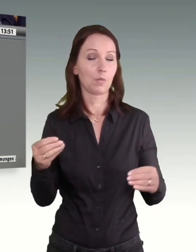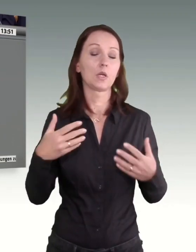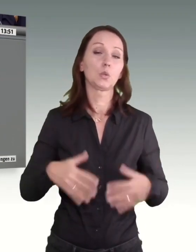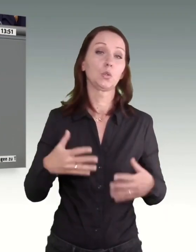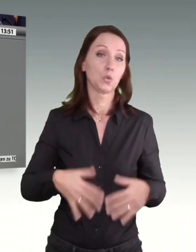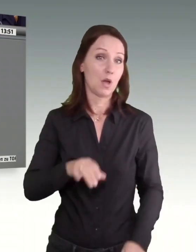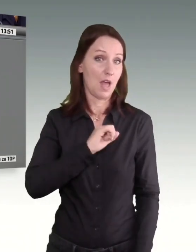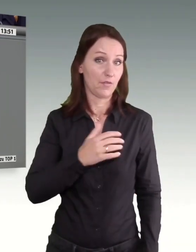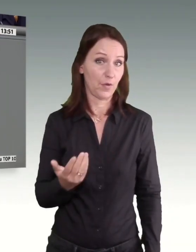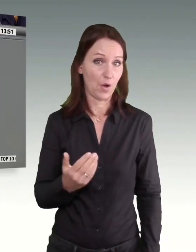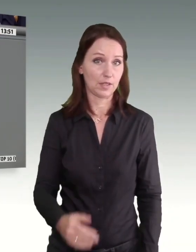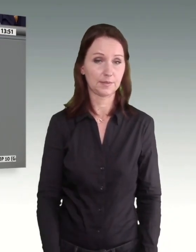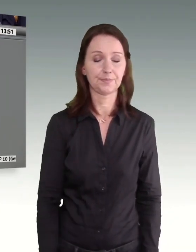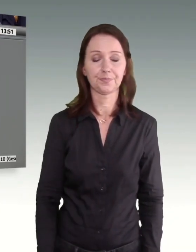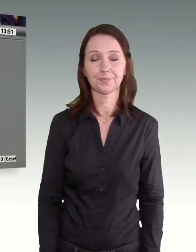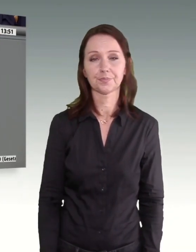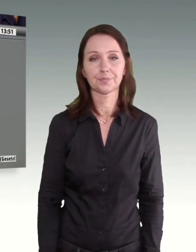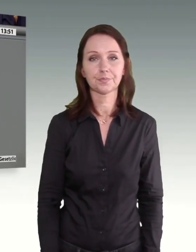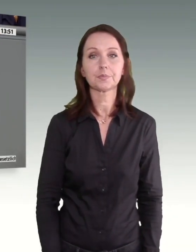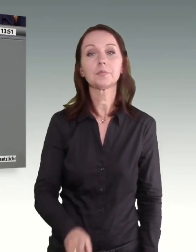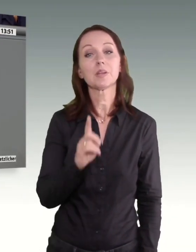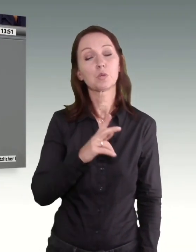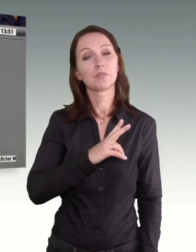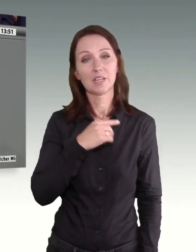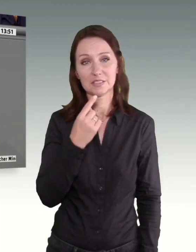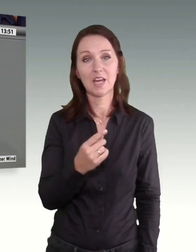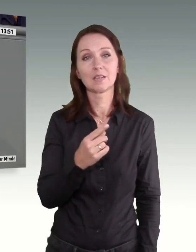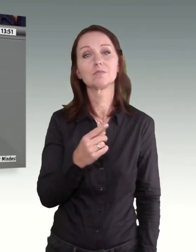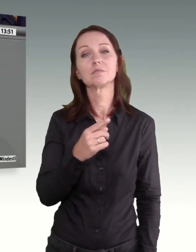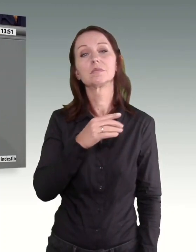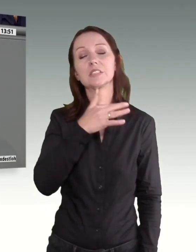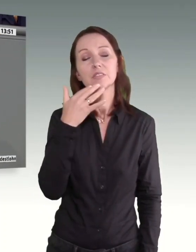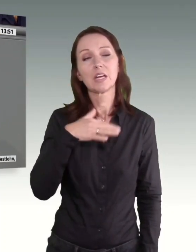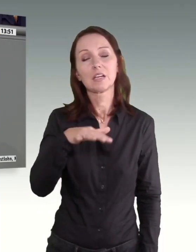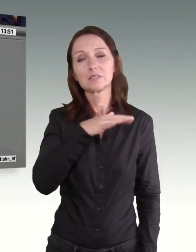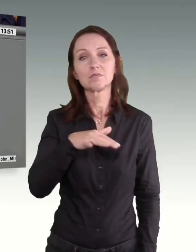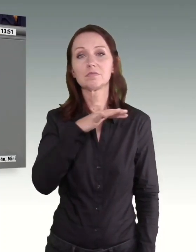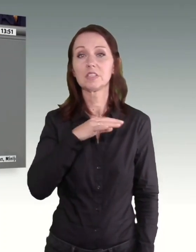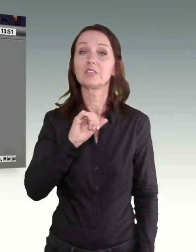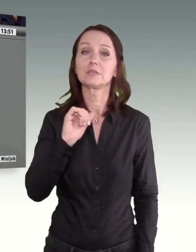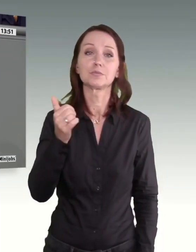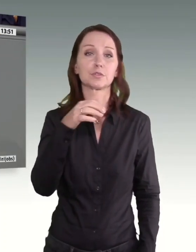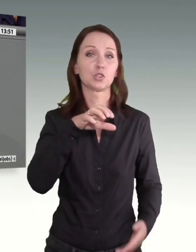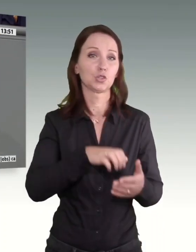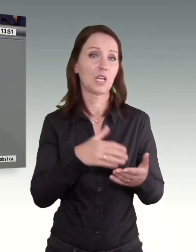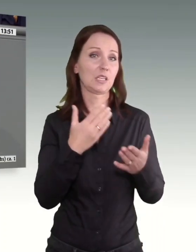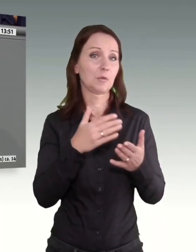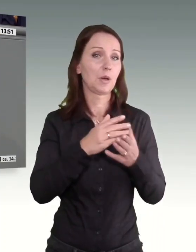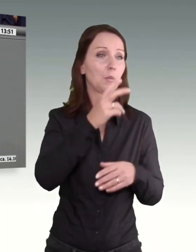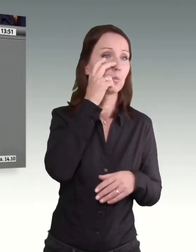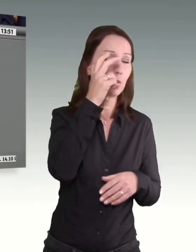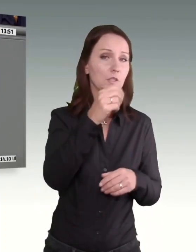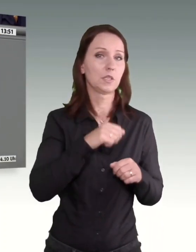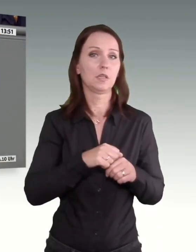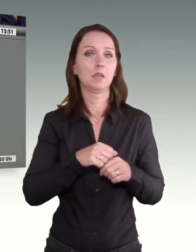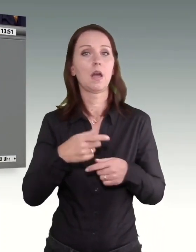zur Wahrheit gehört auch, dass der Mindestlohn in vielen Fällen und gerade in Städten wie München oder Frankfurter Main und die